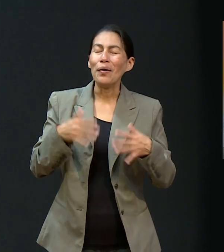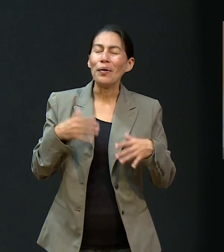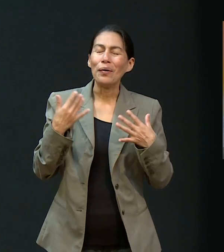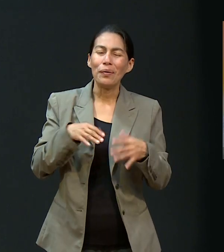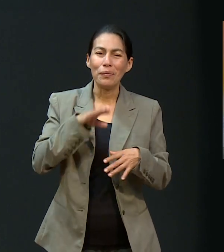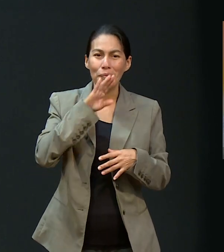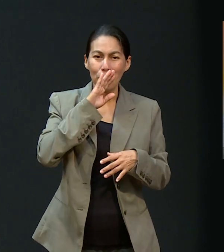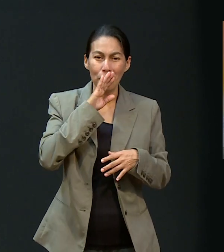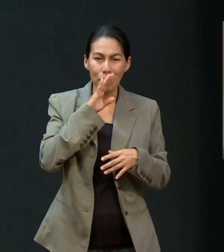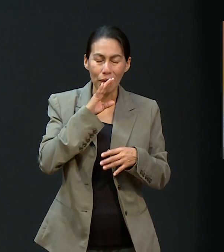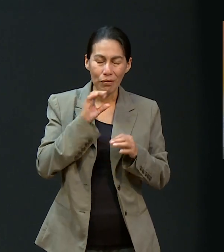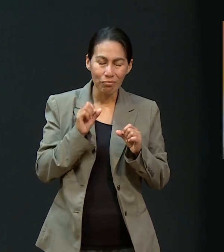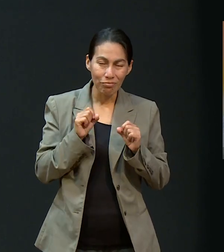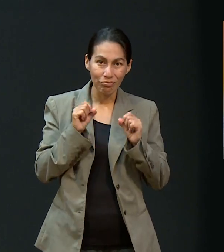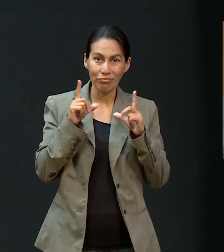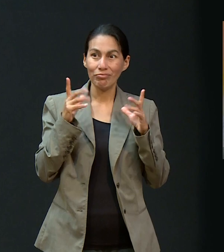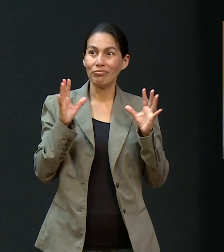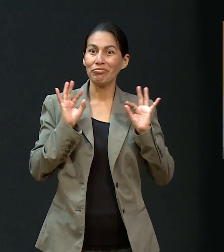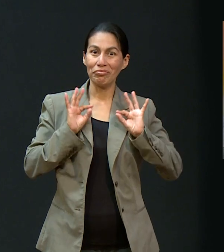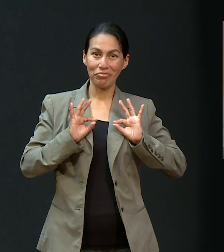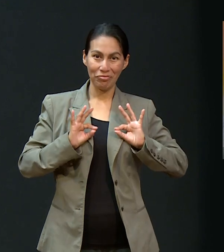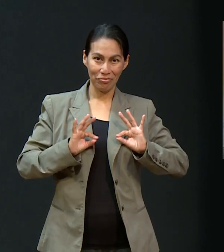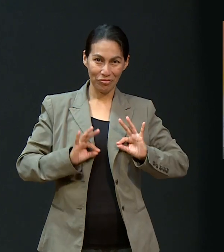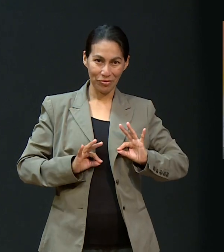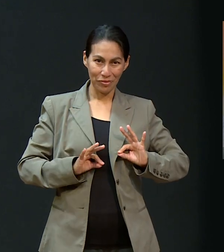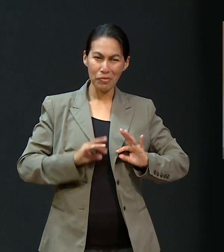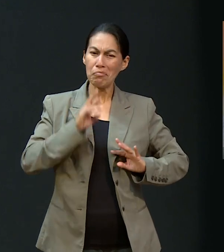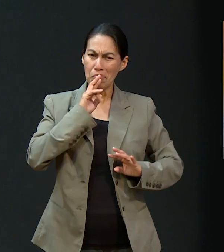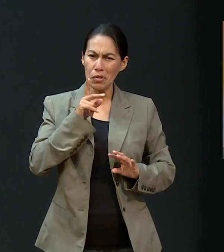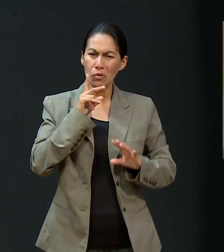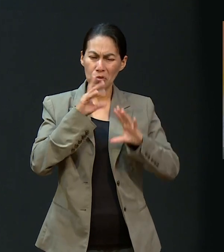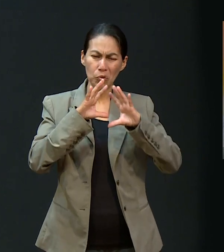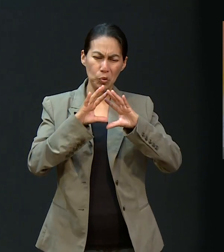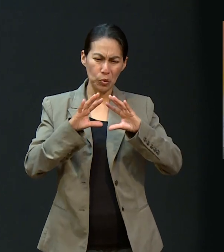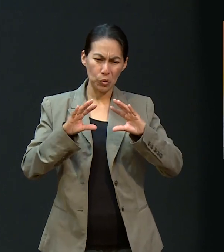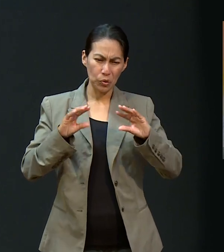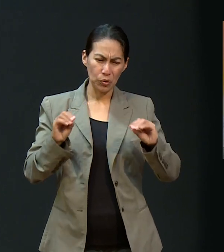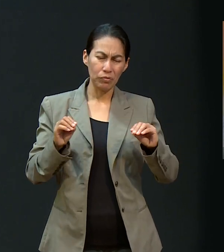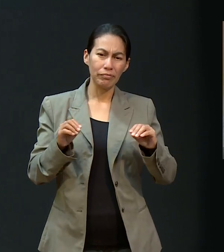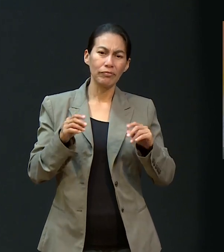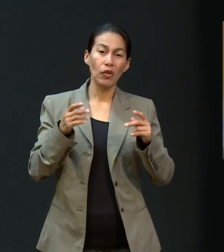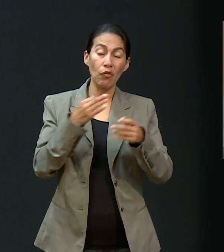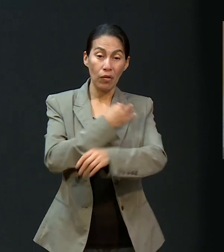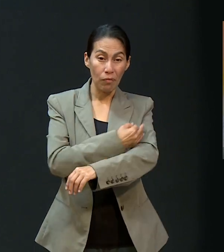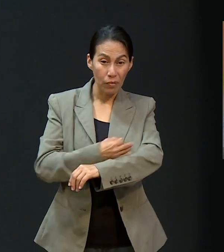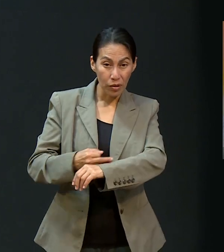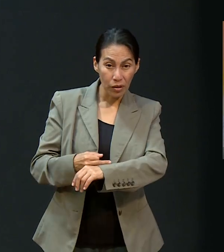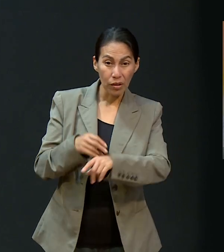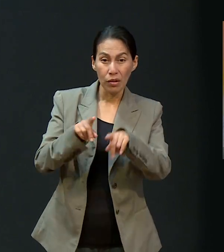la casa, venían los hermanos a orarle, a cantarle. Y sentimos también mucho apoyo por parte de ellos.